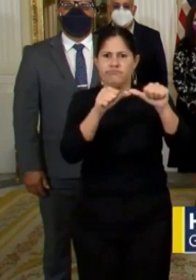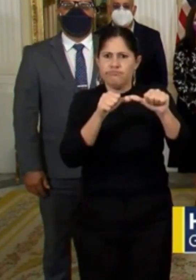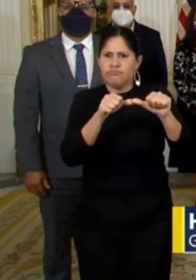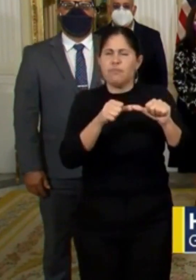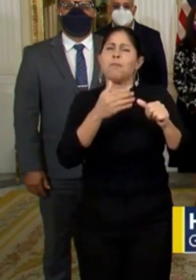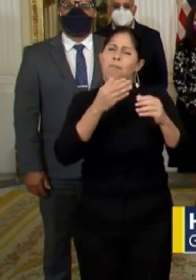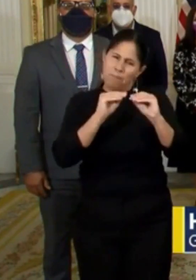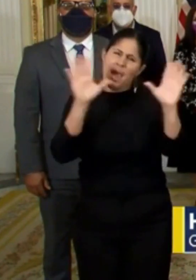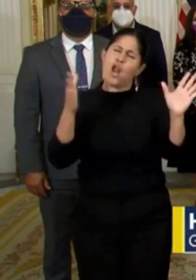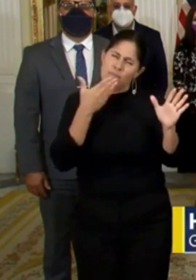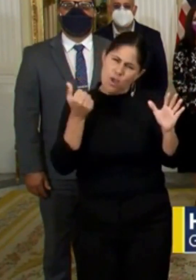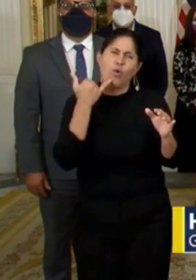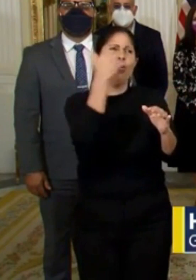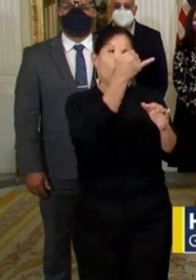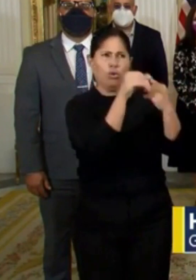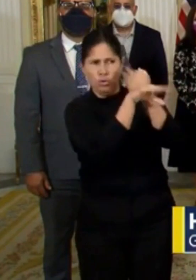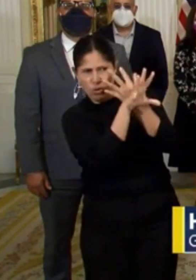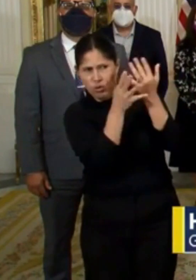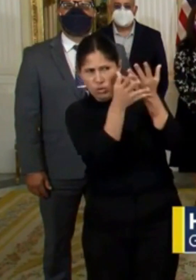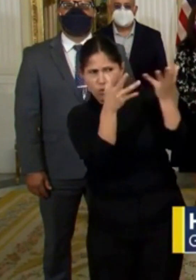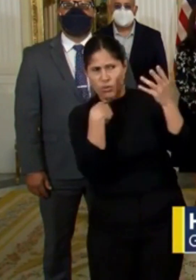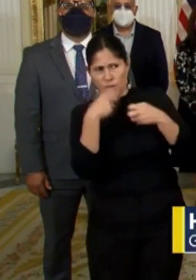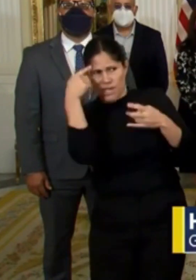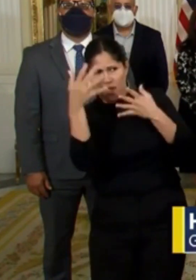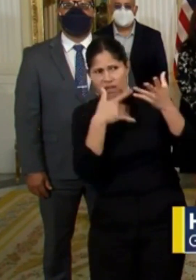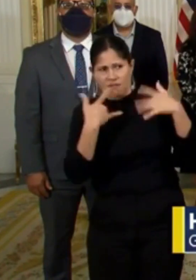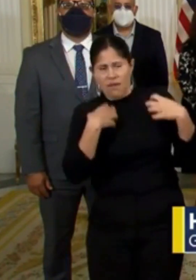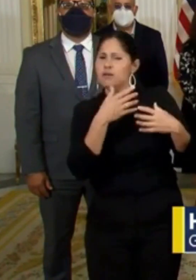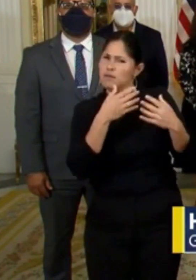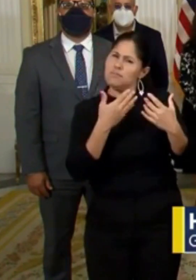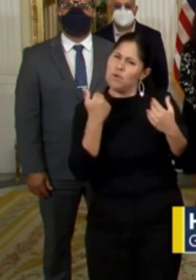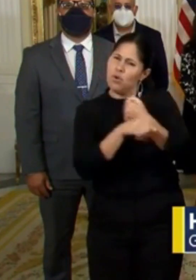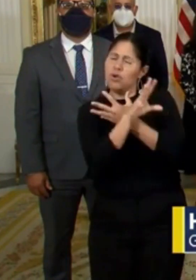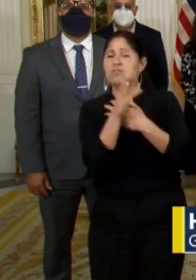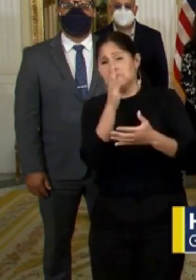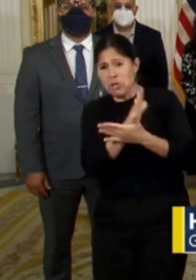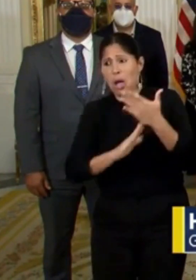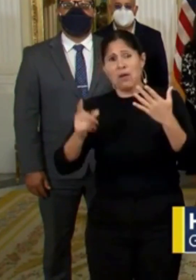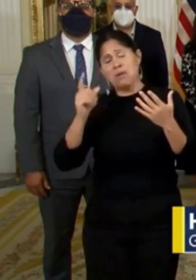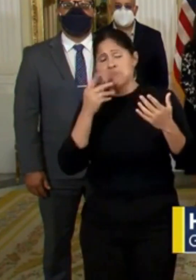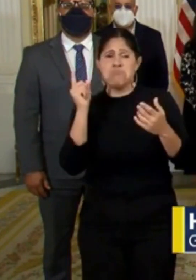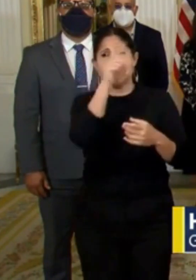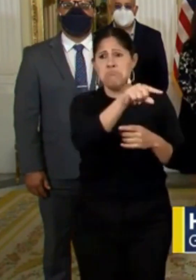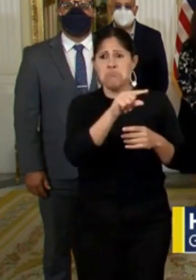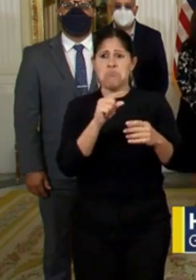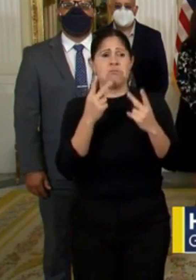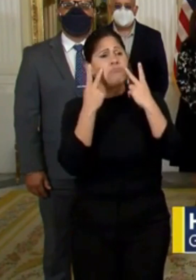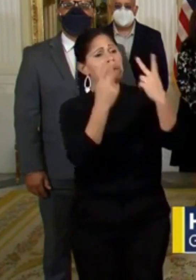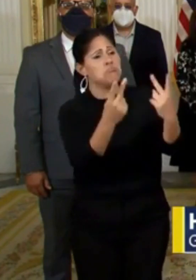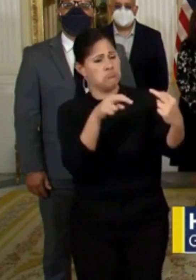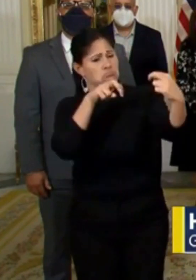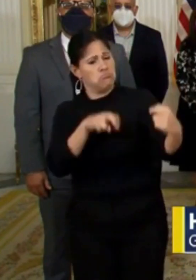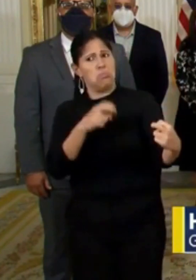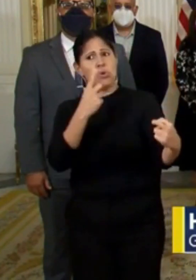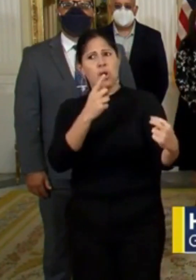énfasis en el uso de la telemedicina. Se permitirá retomar las visitas presenciales certificando la adopción de